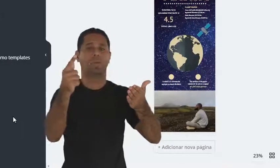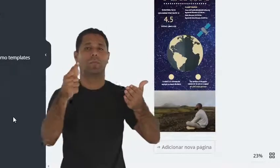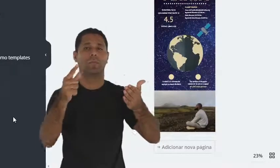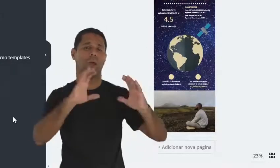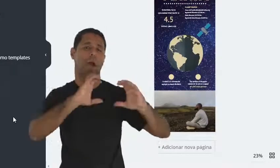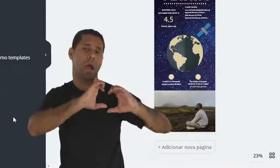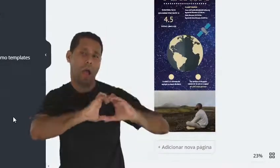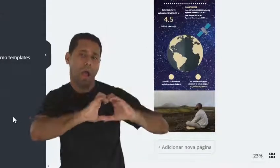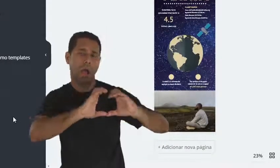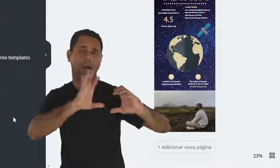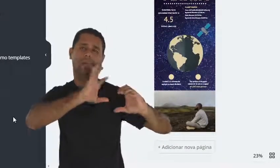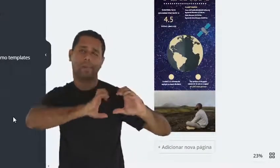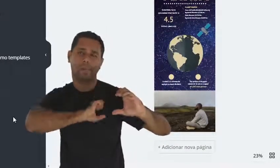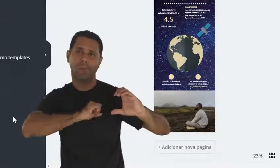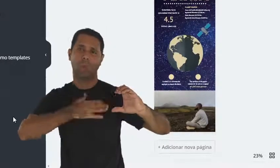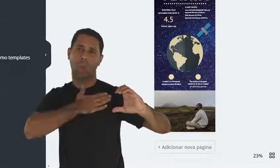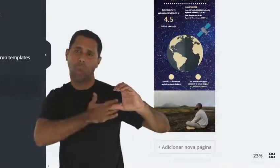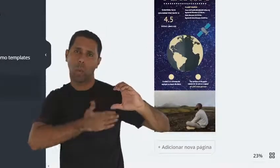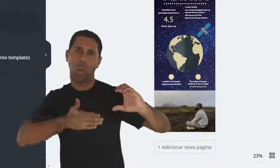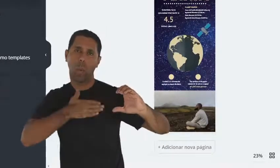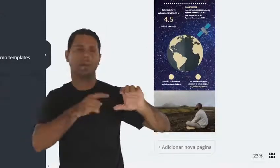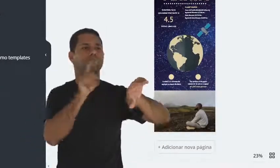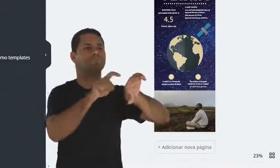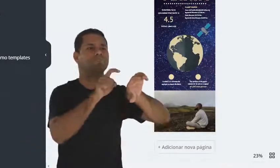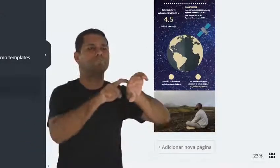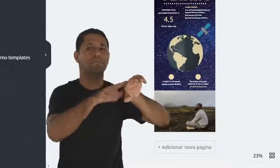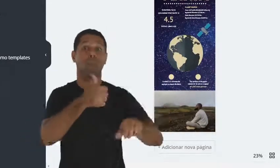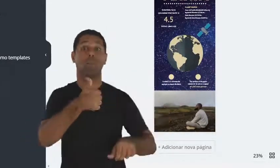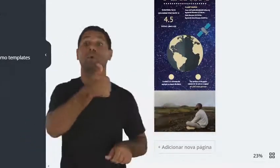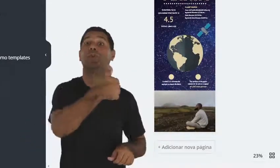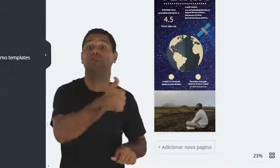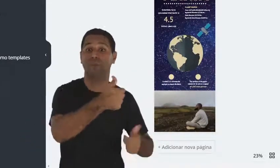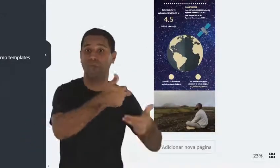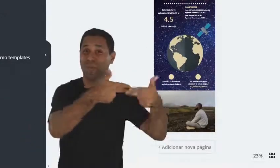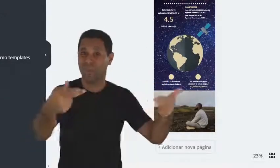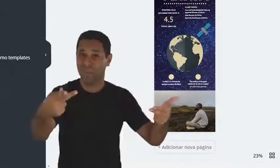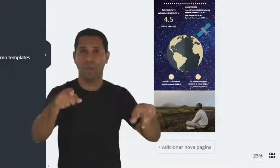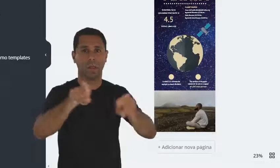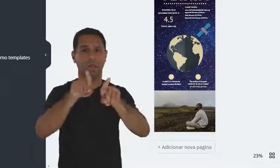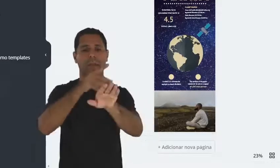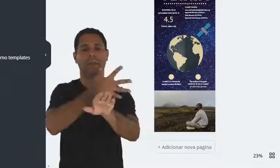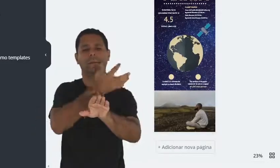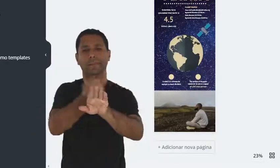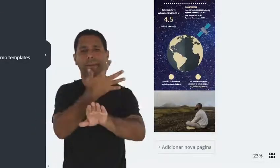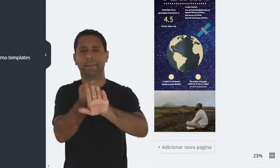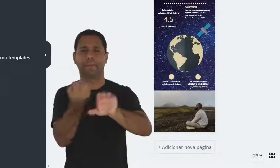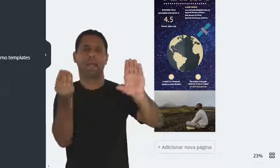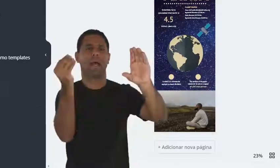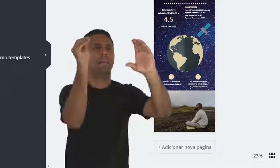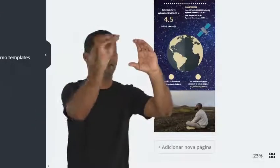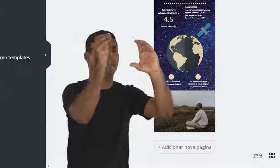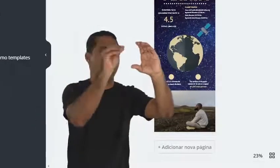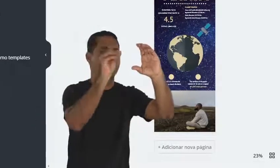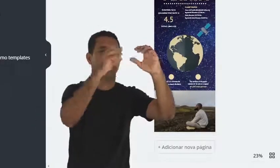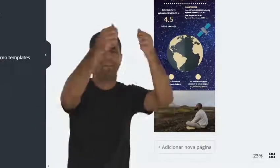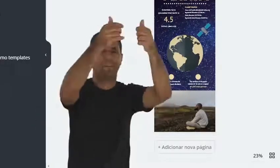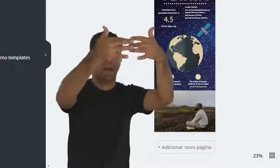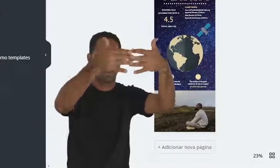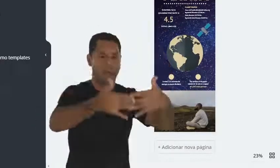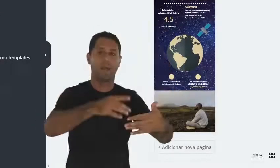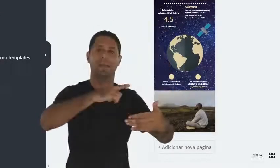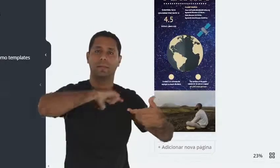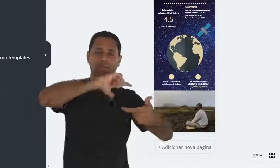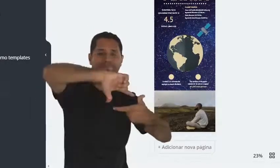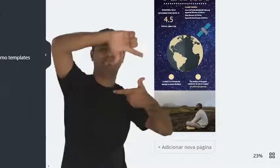os itens que você curtiu. Aqueles que você fez upload. Então, vai aparecendo aqui várias formas de você